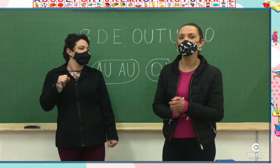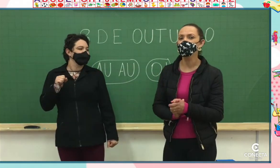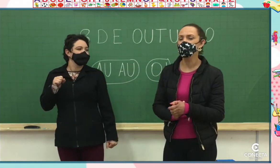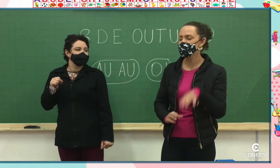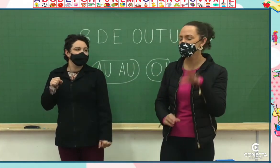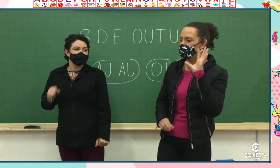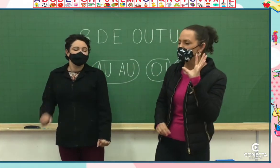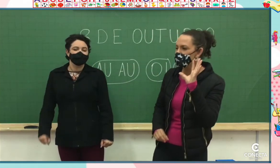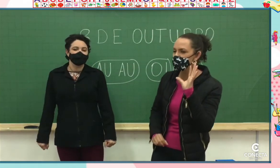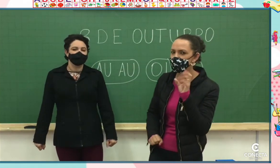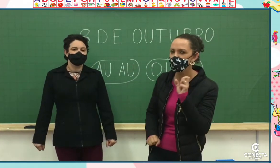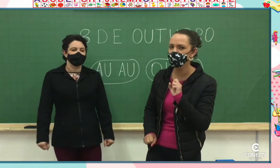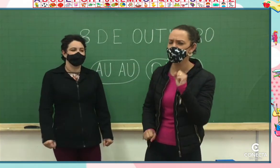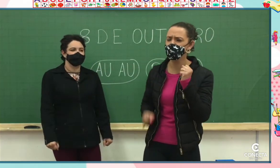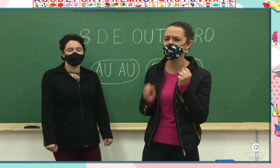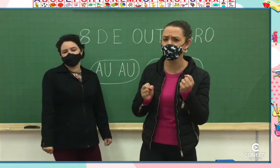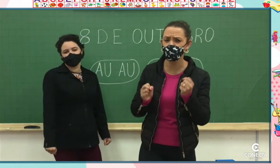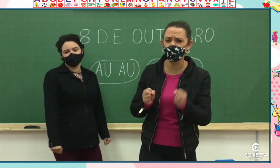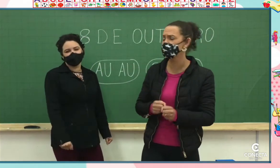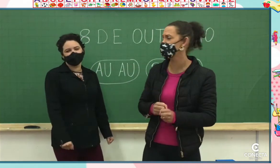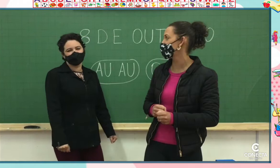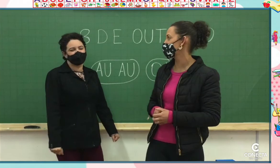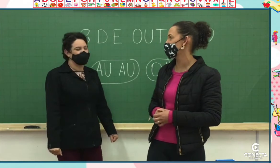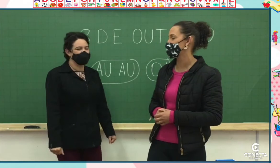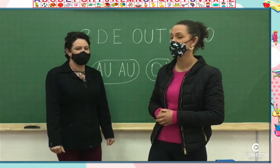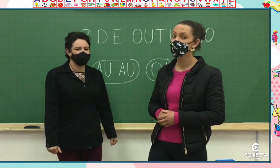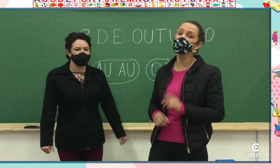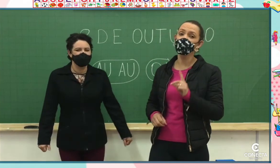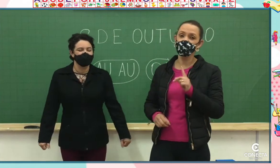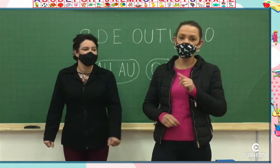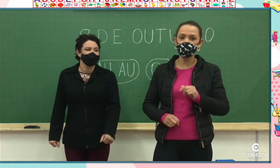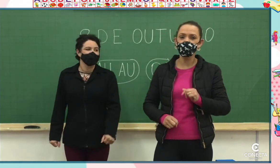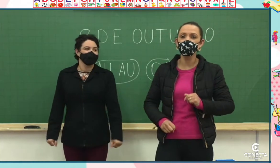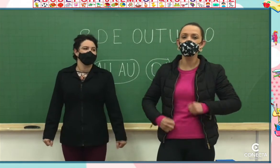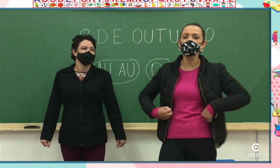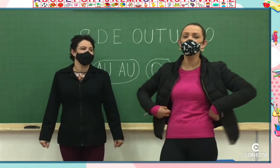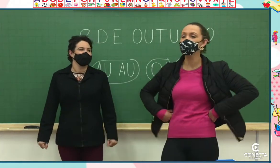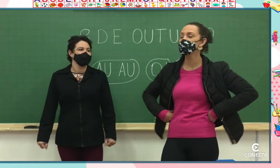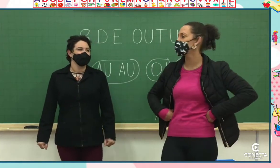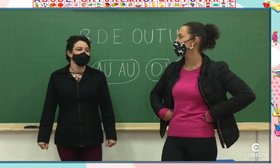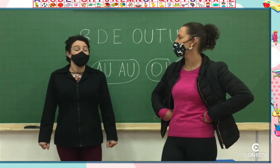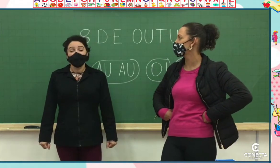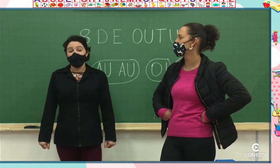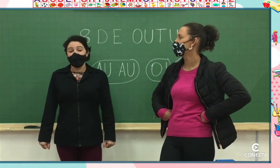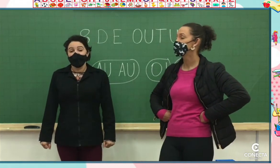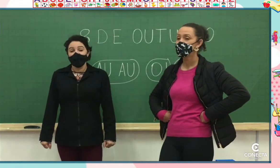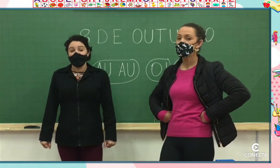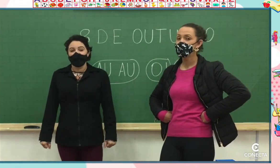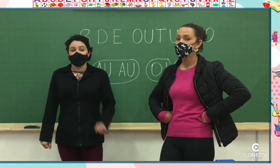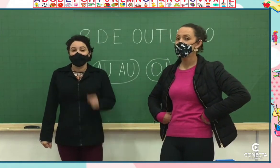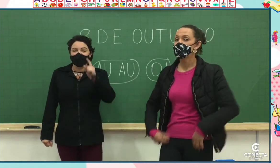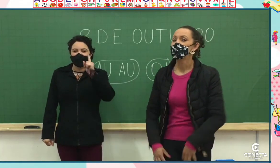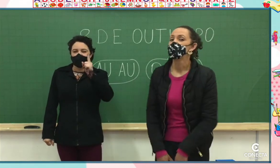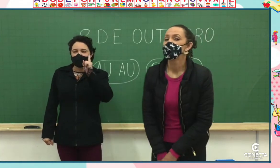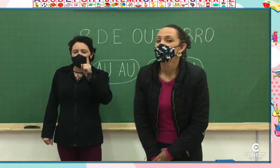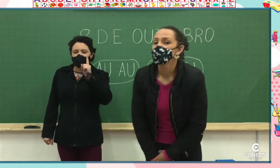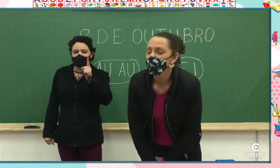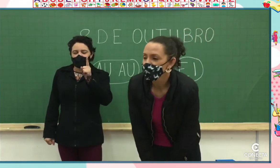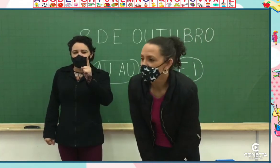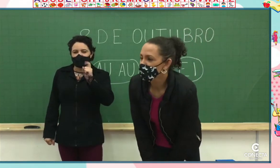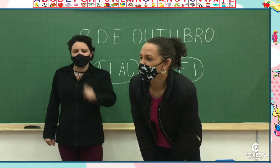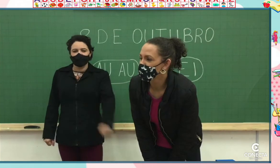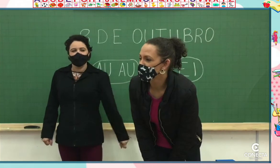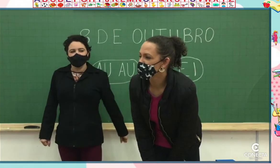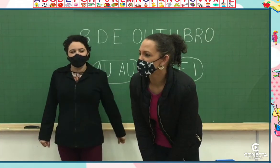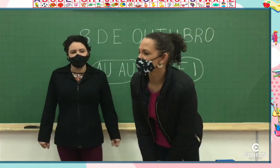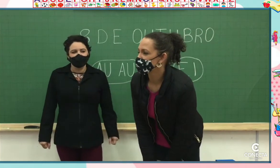crianças, que cor que era só para ir aqui para a Prof. Jana? Ajudem a professora Jana. Se não, acho que hoje a professora Lilian briga com a professora. Ela não prestou